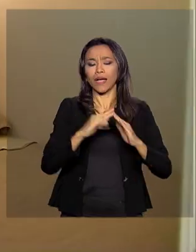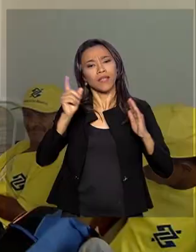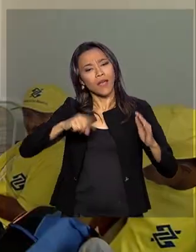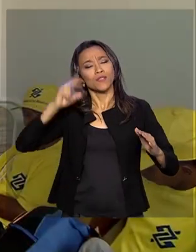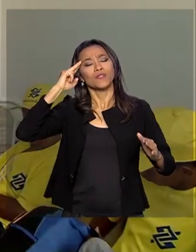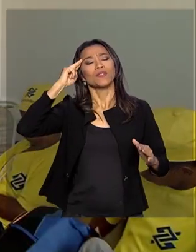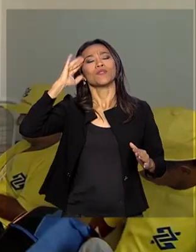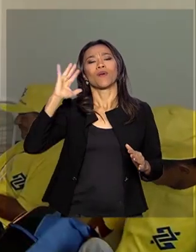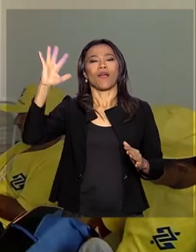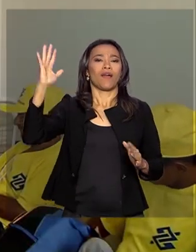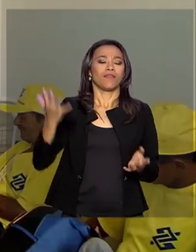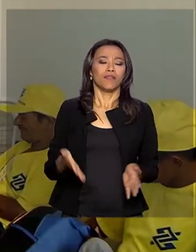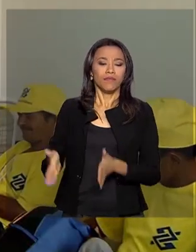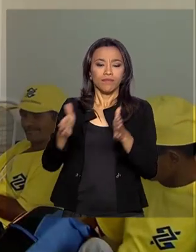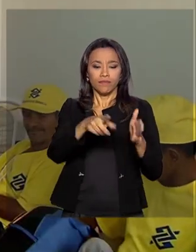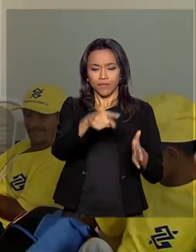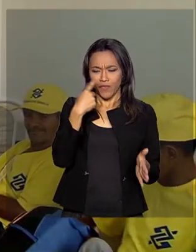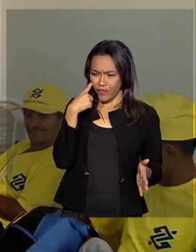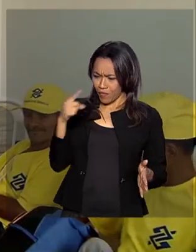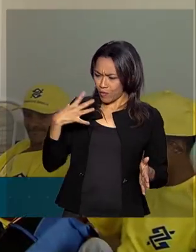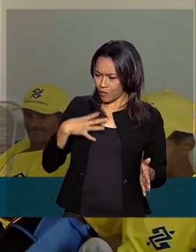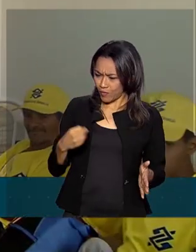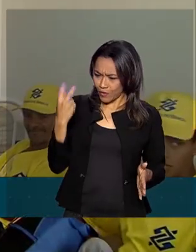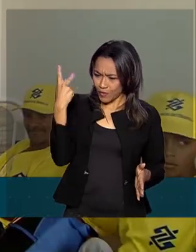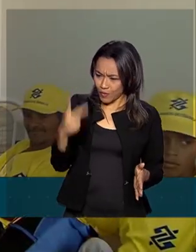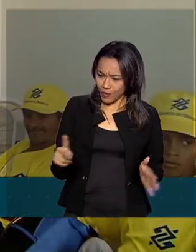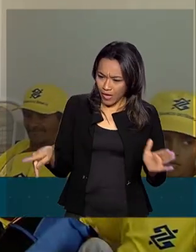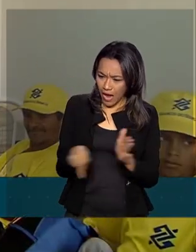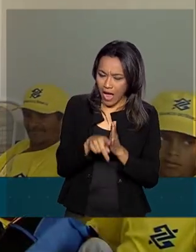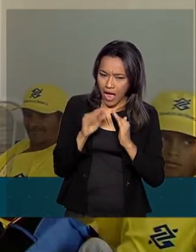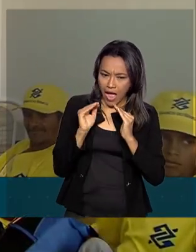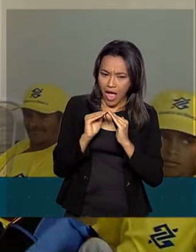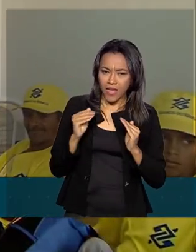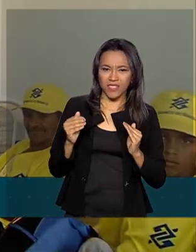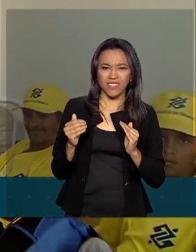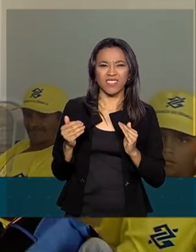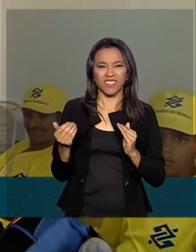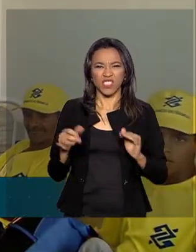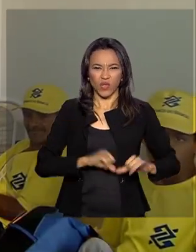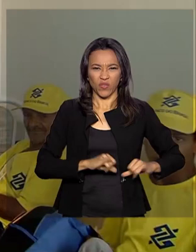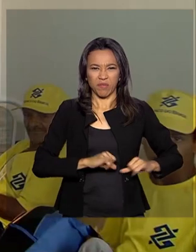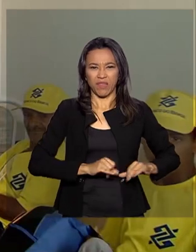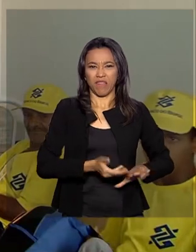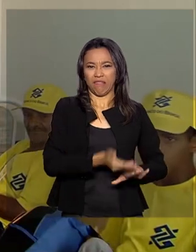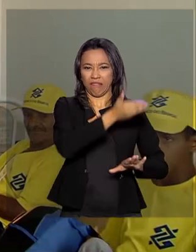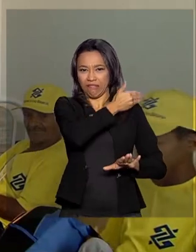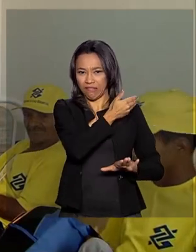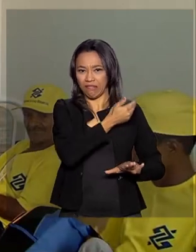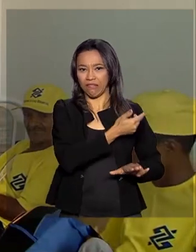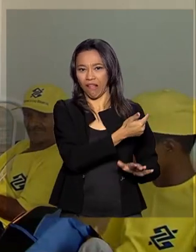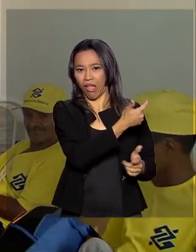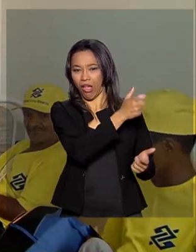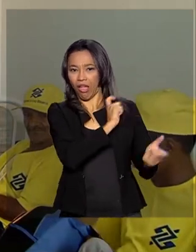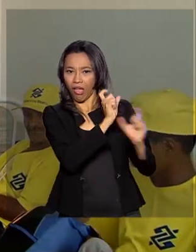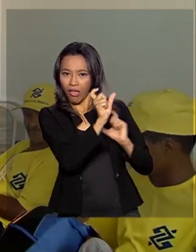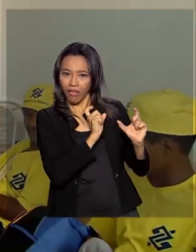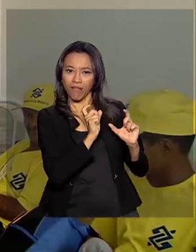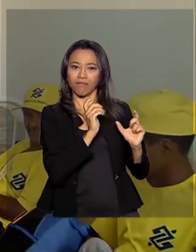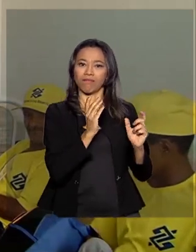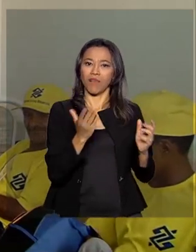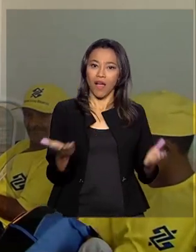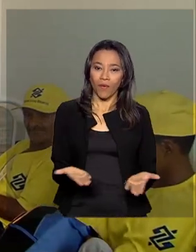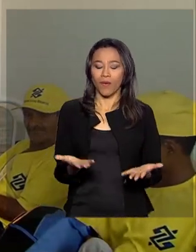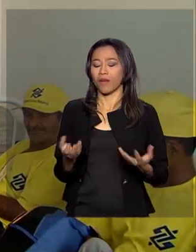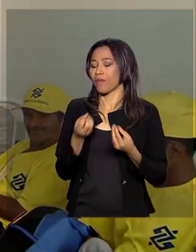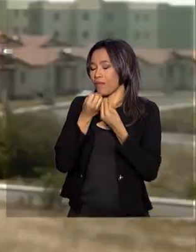sonhava. Você vê meus filhos no que é deles, sair do sofrimento, parar de humilhação. Isso é uma coisa